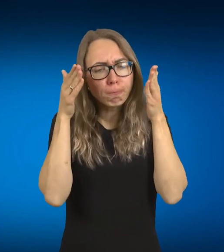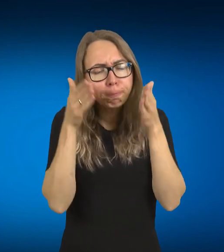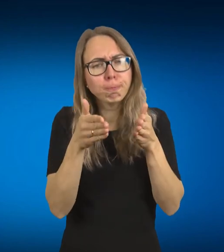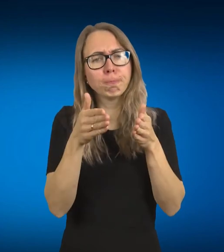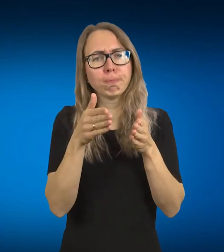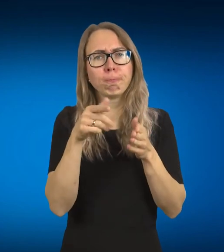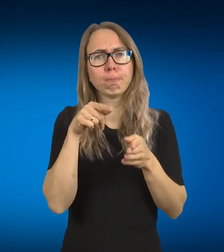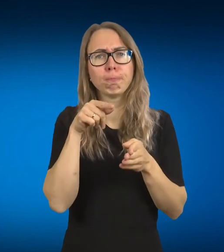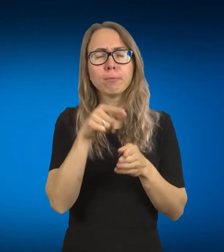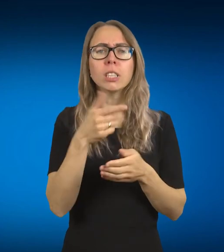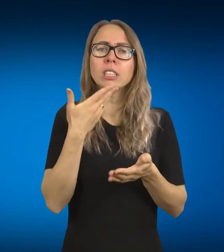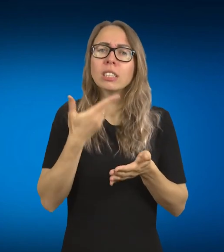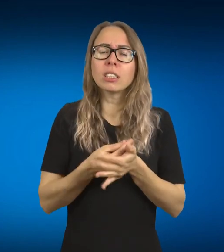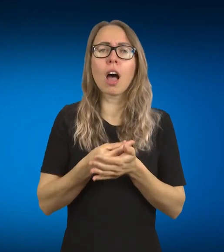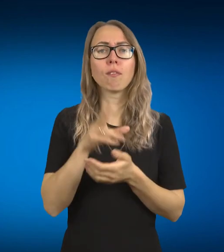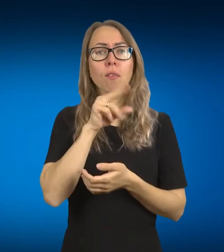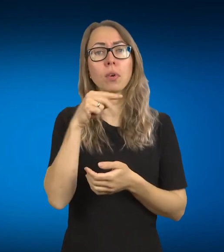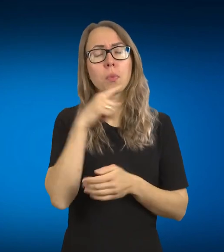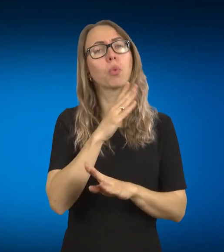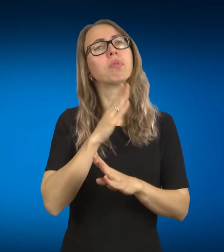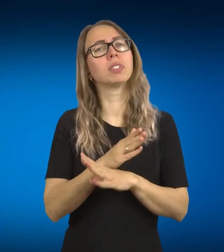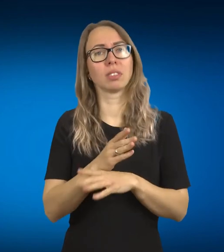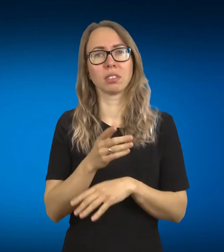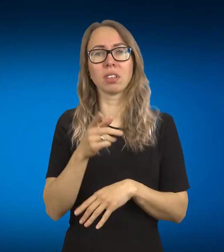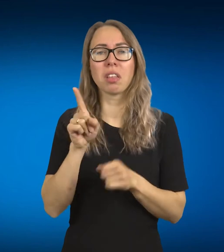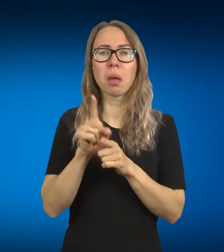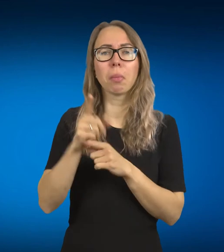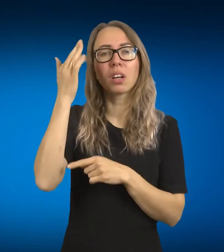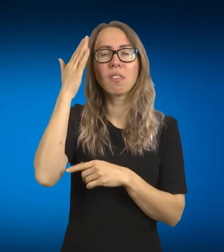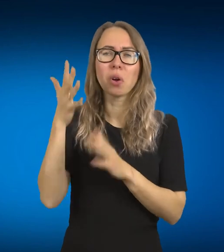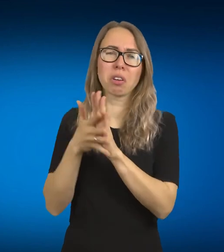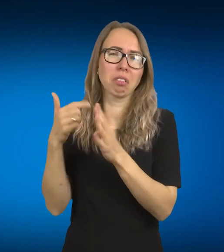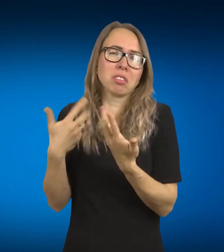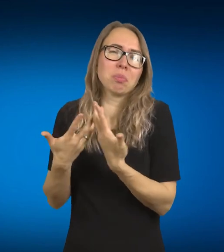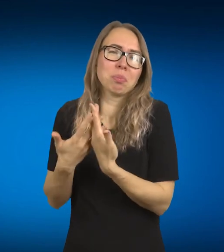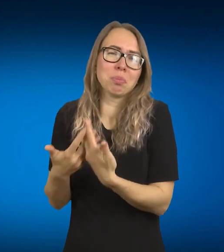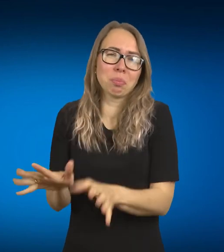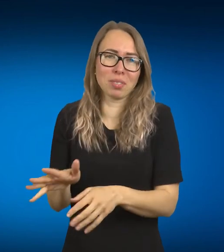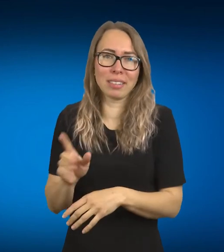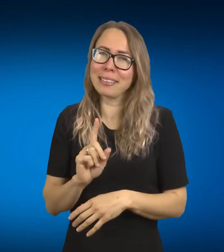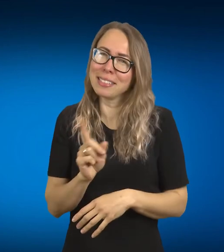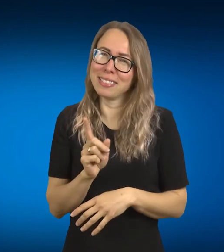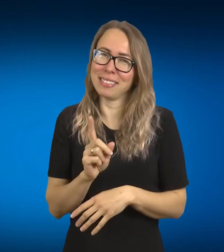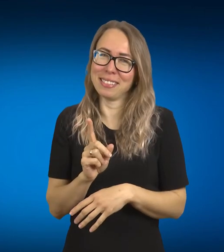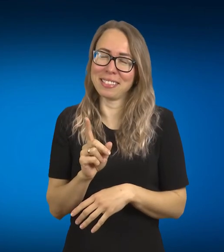negalvokim, kad tas gestų niekada... Ta prasme, alternatyvos garsiniai kalbai niekada mums neprireiks, nes nenoriu čia kurt